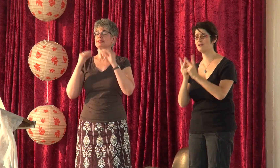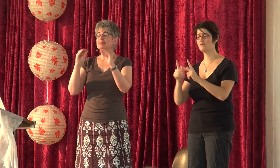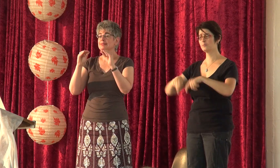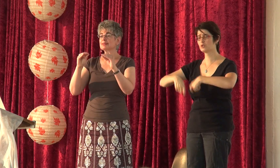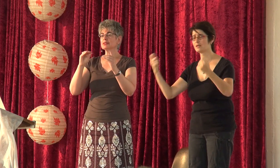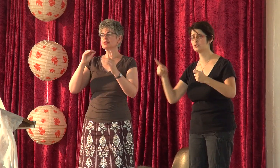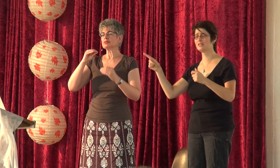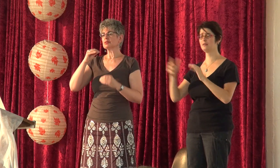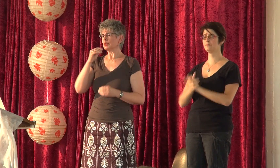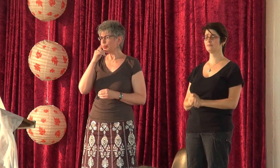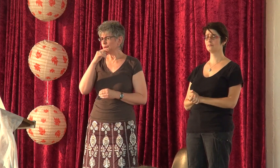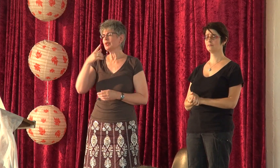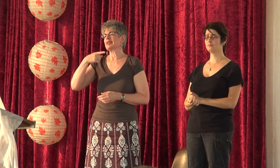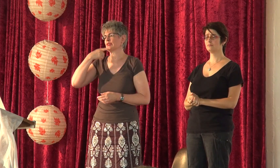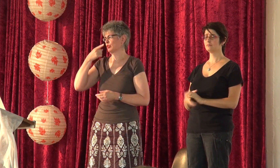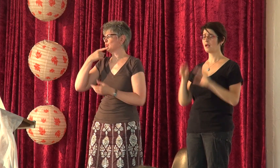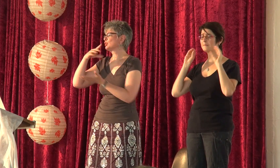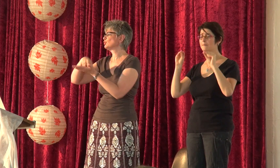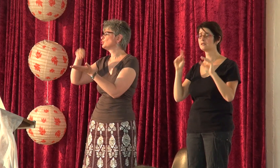דברים שמוהורים גאה פעם בקהילה תחרשים בתרבות שלה